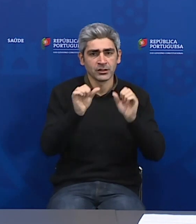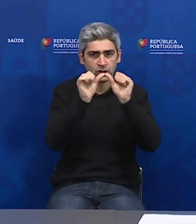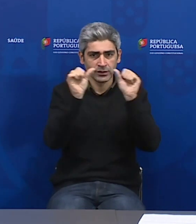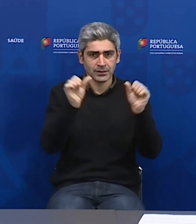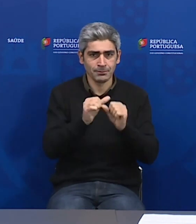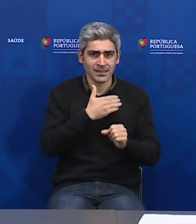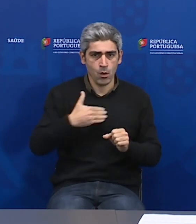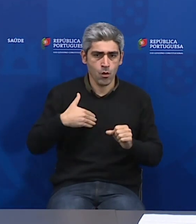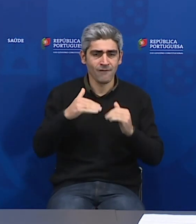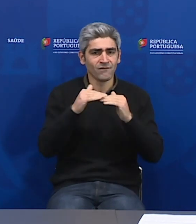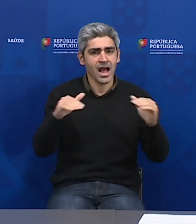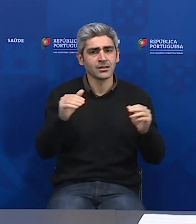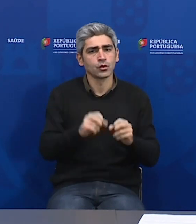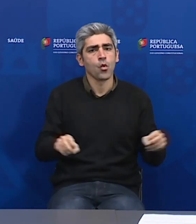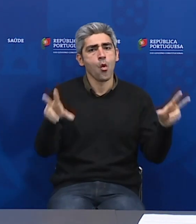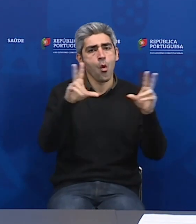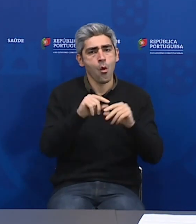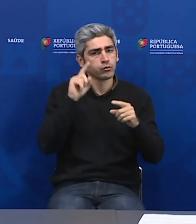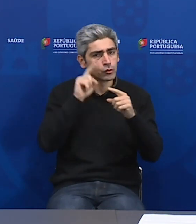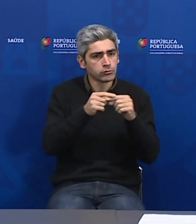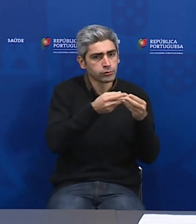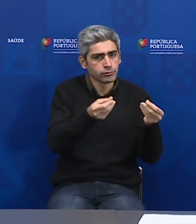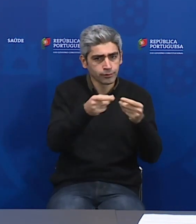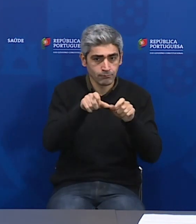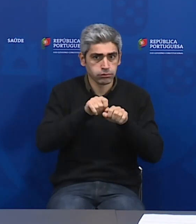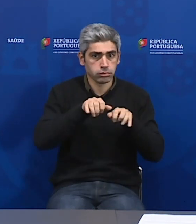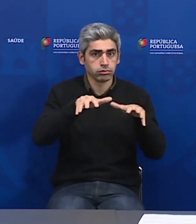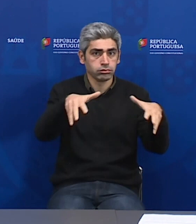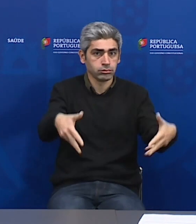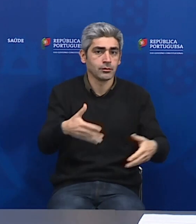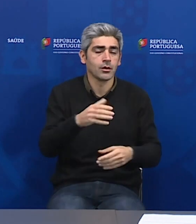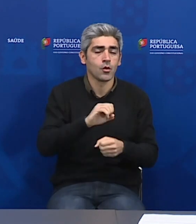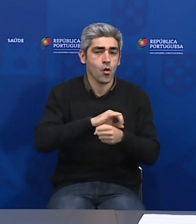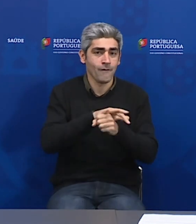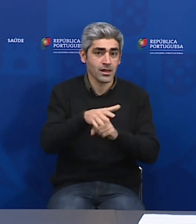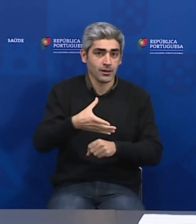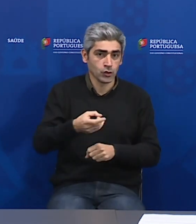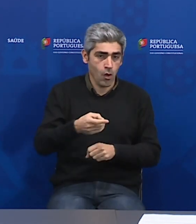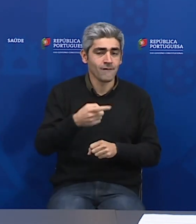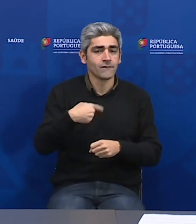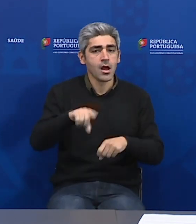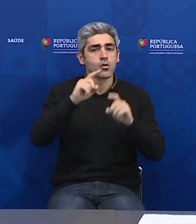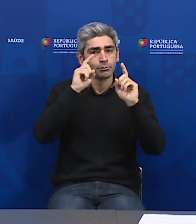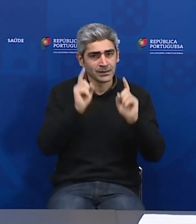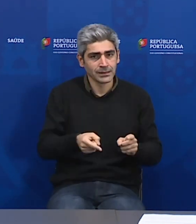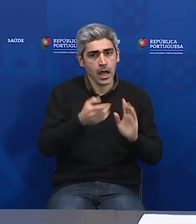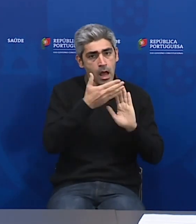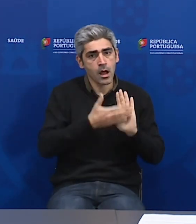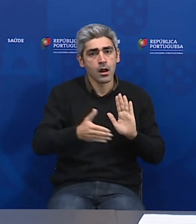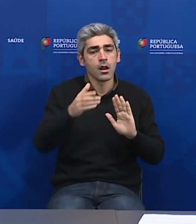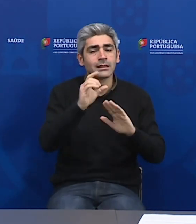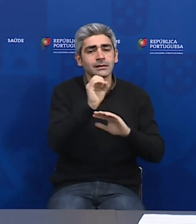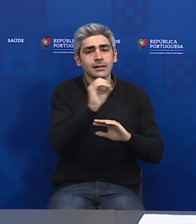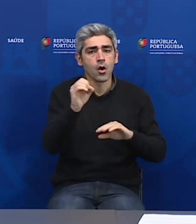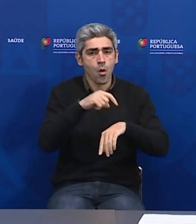uma nova fase, a fase de mitigação da pandemia por Covid-19, e que produzirá efeitos a partir das